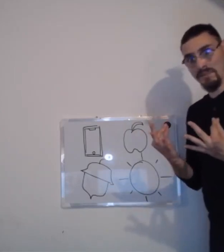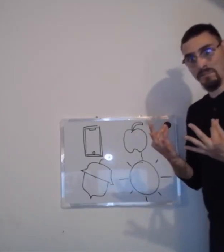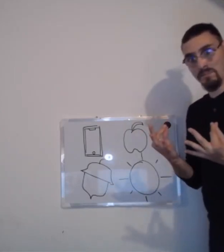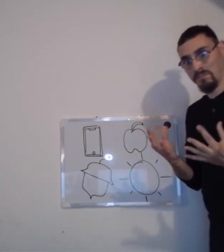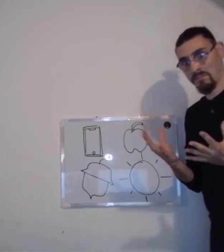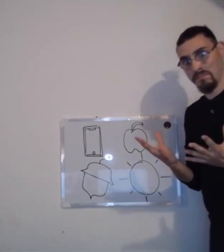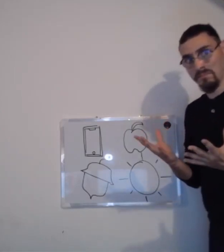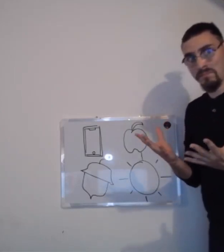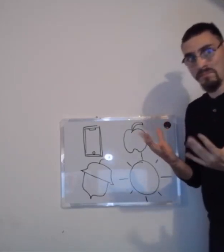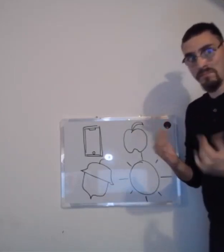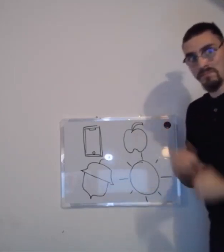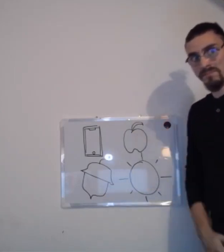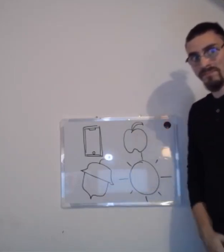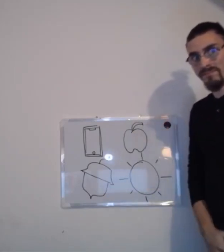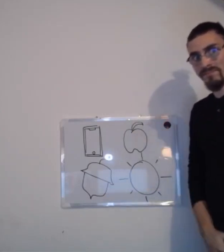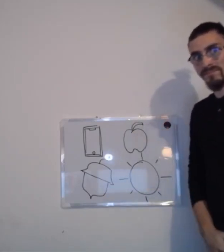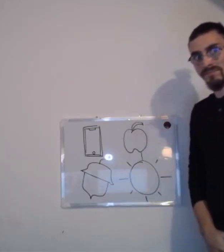Trouvez ? Non, pas sûr.